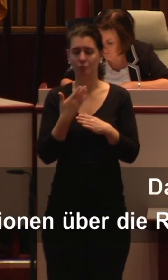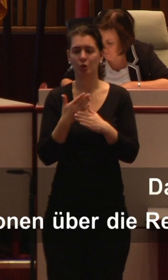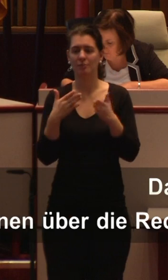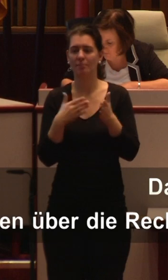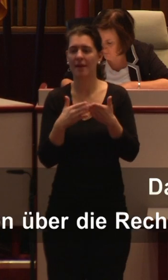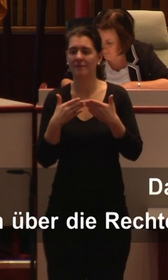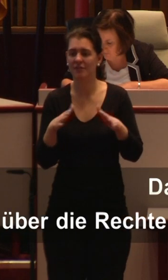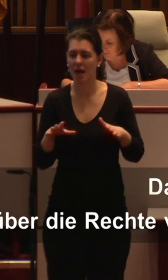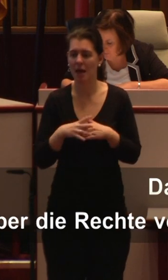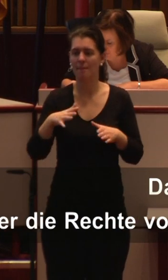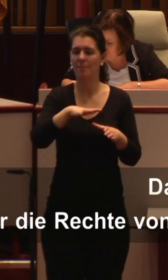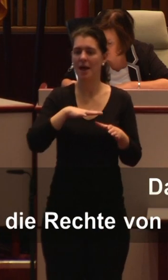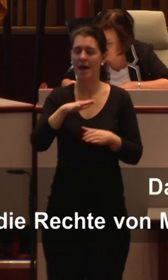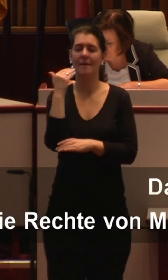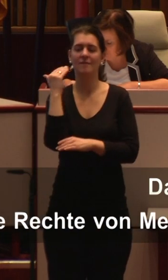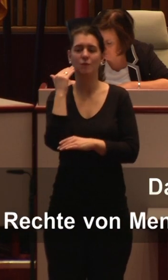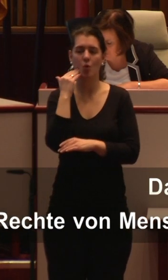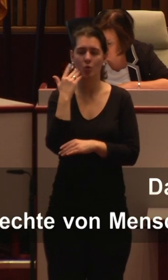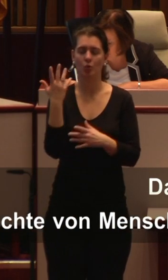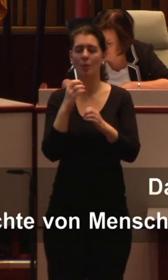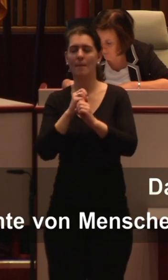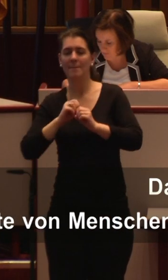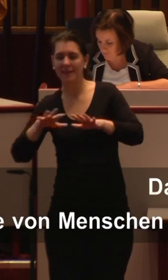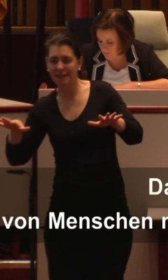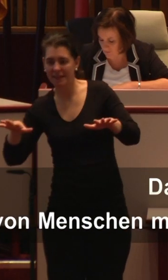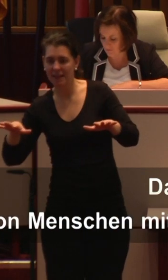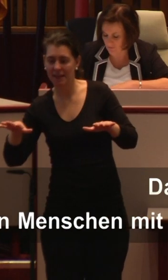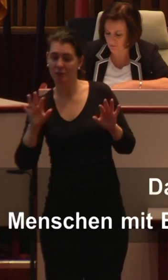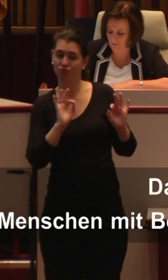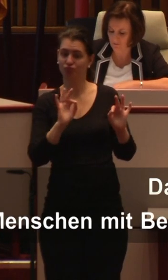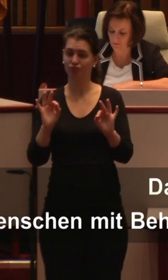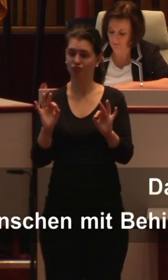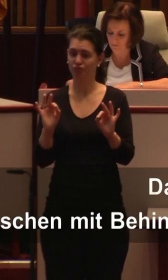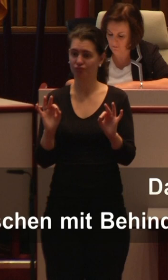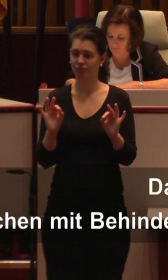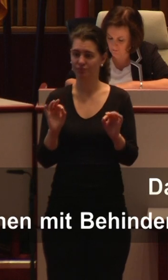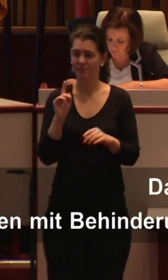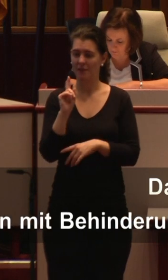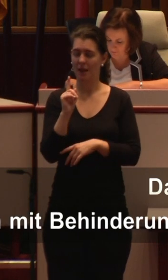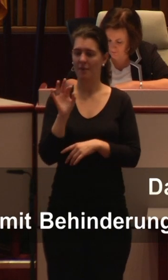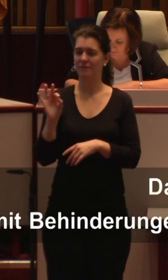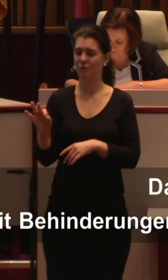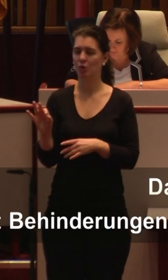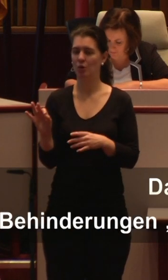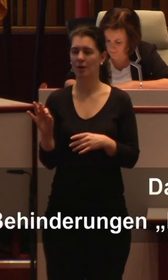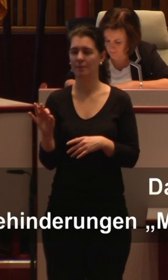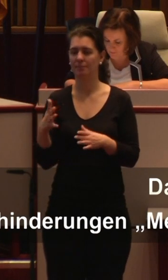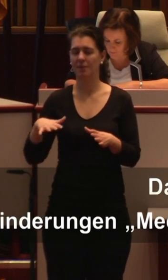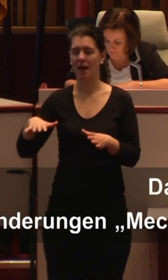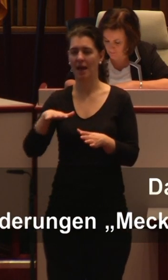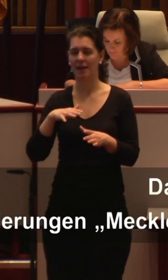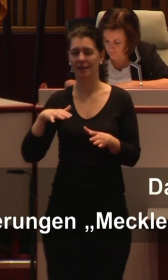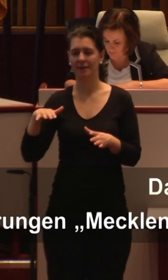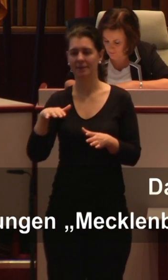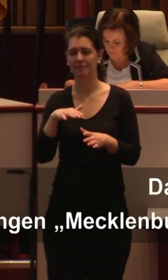Für den Bereich der Bildung lehnen wir, und das dürfte Sie wenig überraschen, die Inklusion kategorisch ab. Ich erinnere an den entsprechenden Antrag unserer